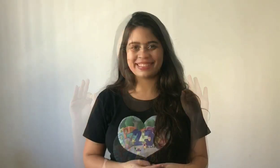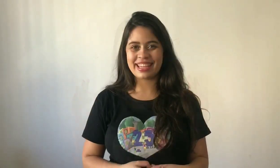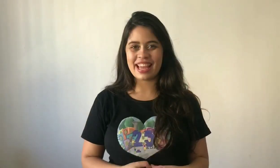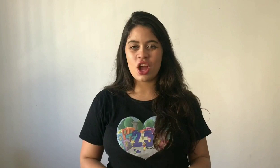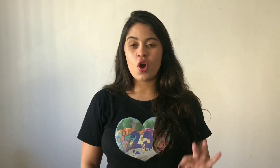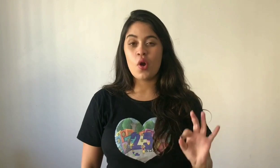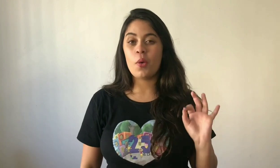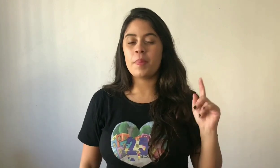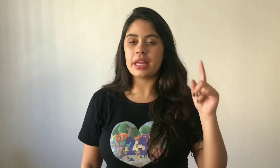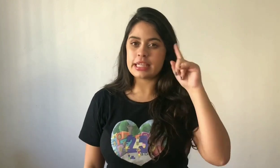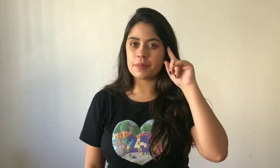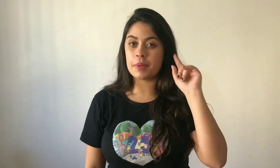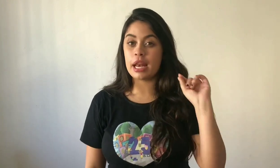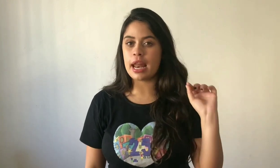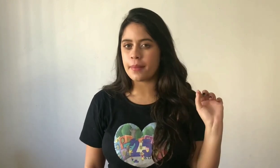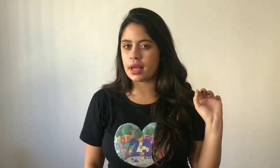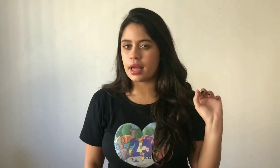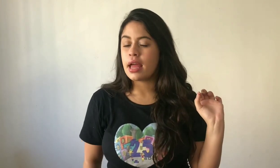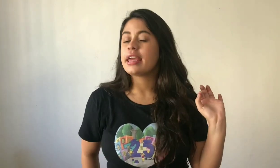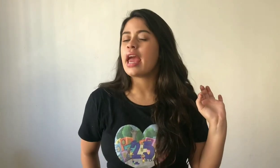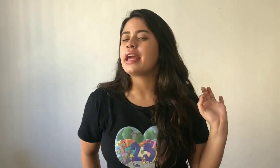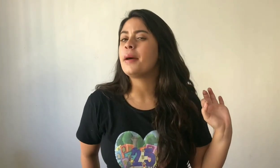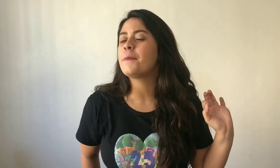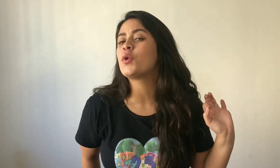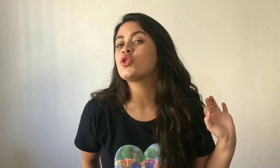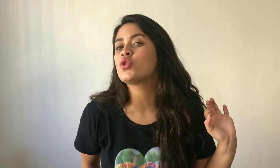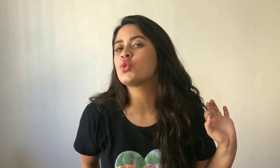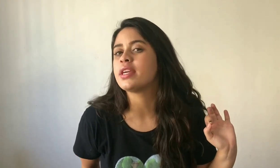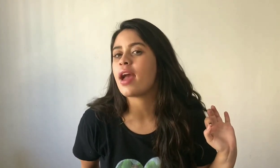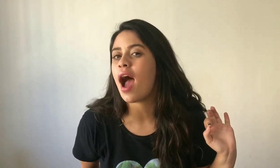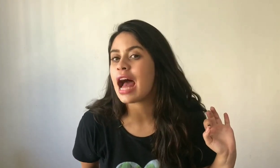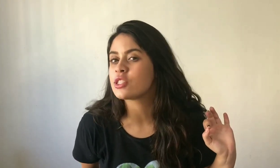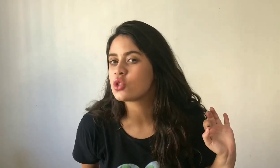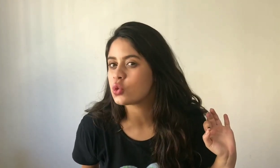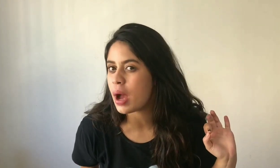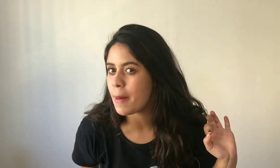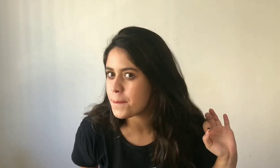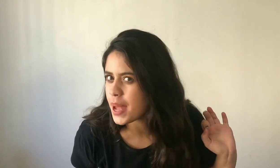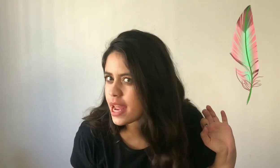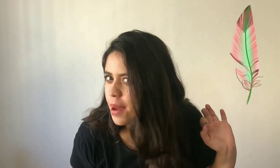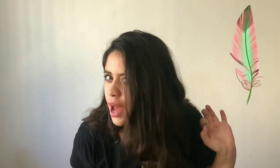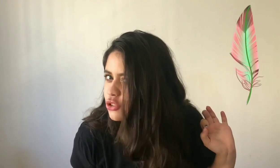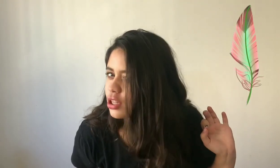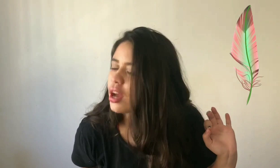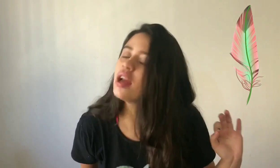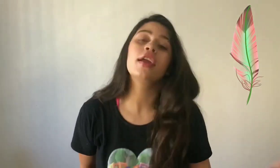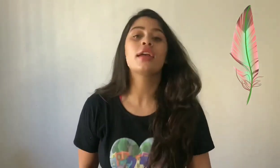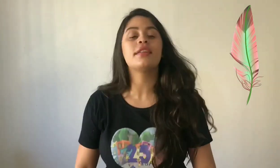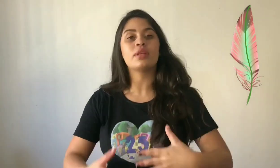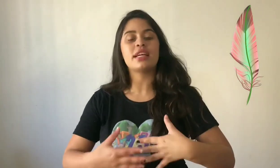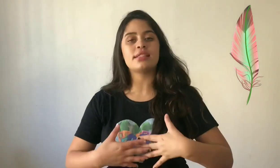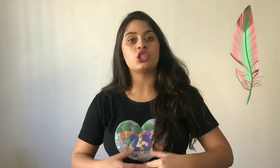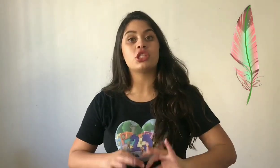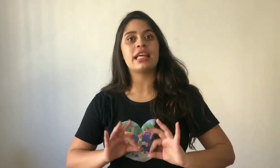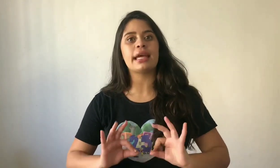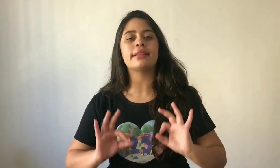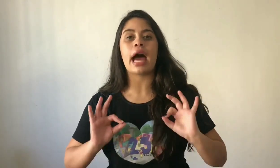O príncipe lembra que ainda possuía a sua pena mágica. Então decide tentar